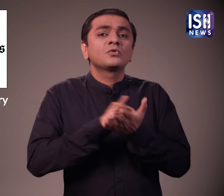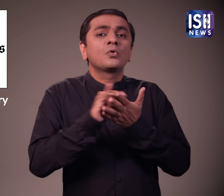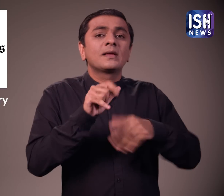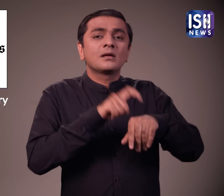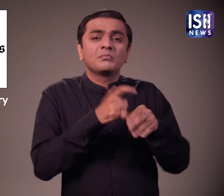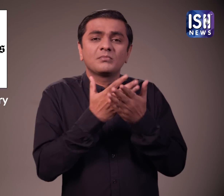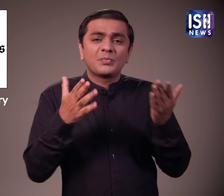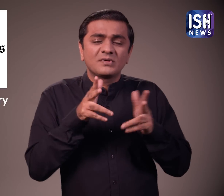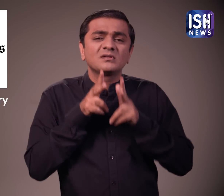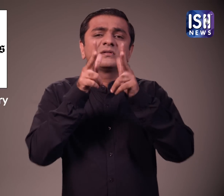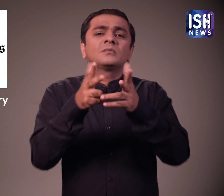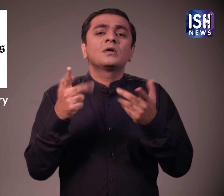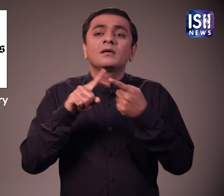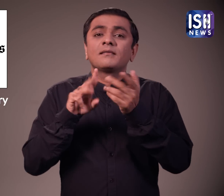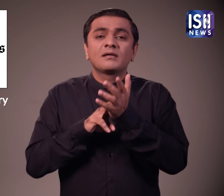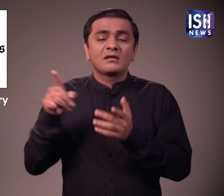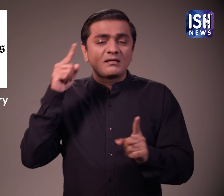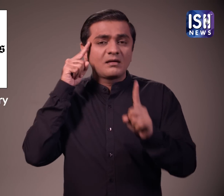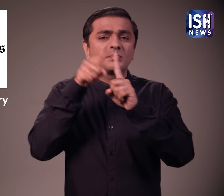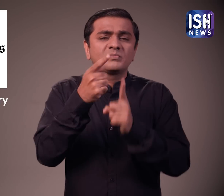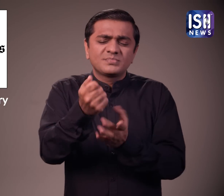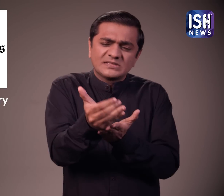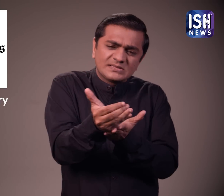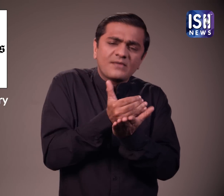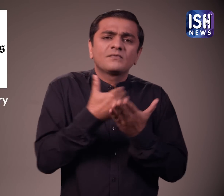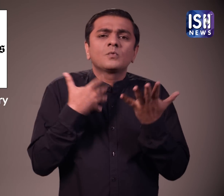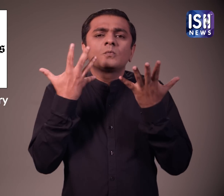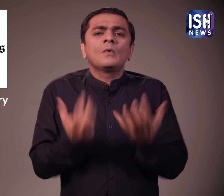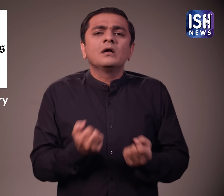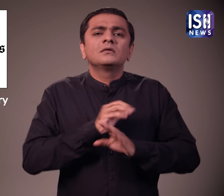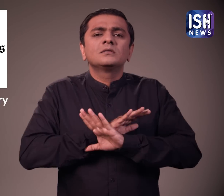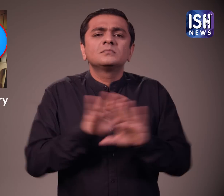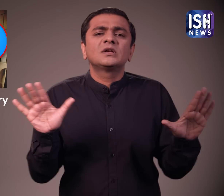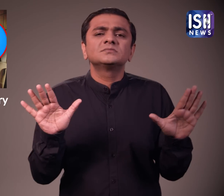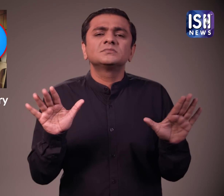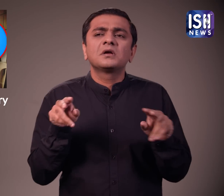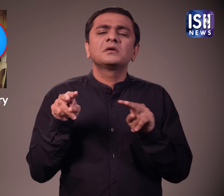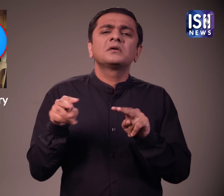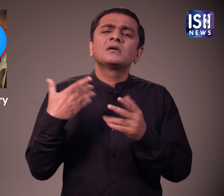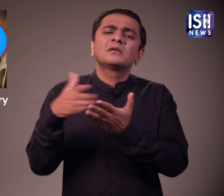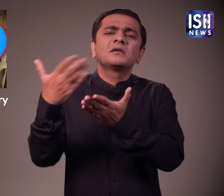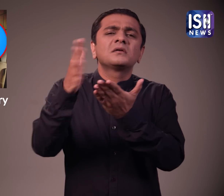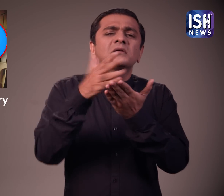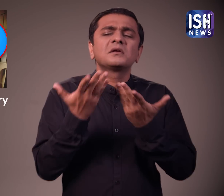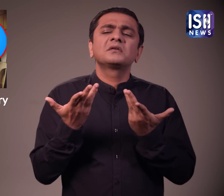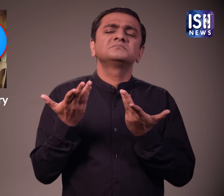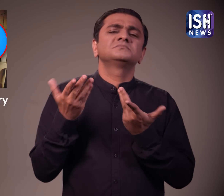न्यू यूँ यॉक टाइम्स के मुताबिक मस्क की प्रात्मिकता पैसा बचाना है इसलिए उन्होंने कर्मचारियों की